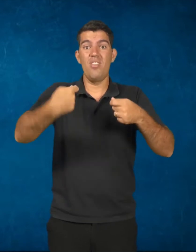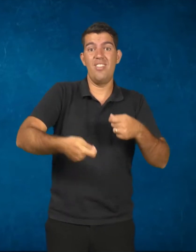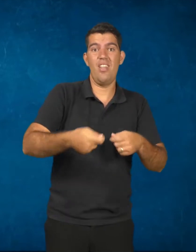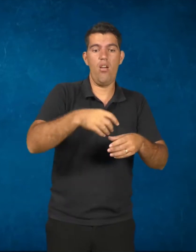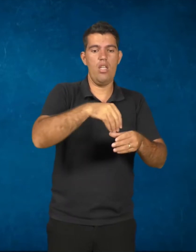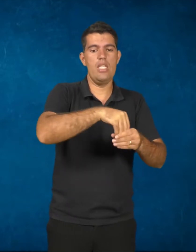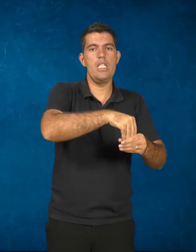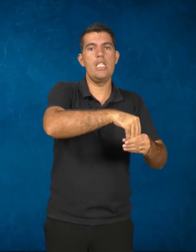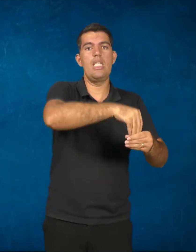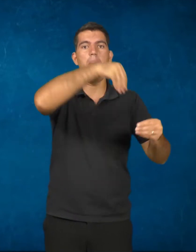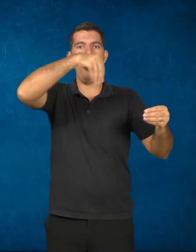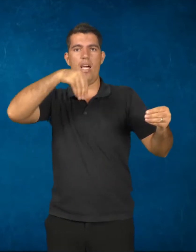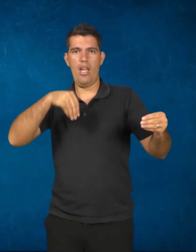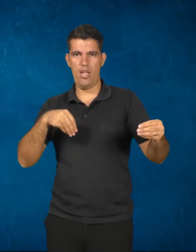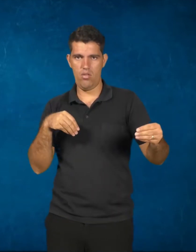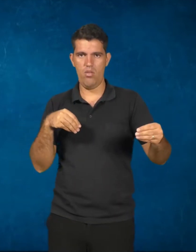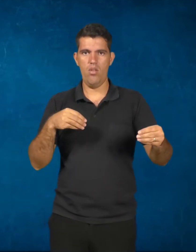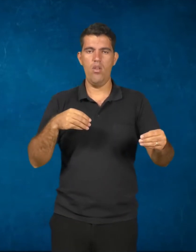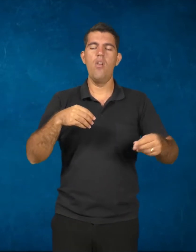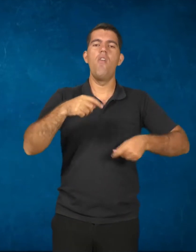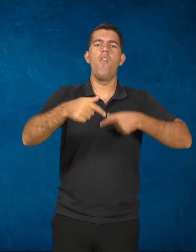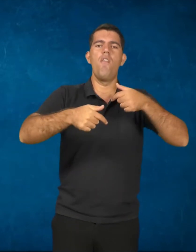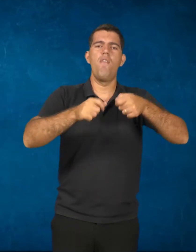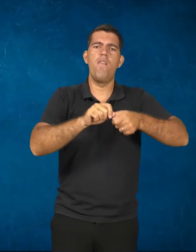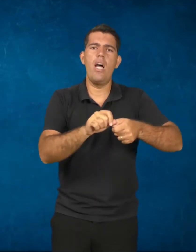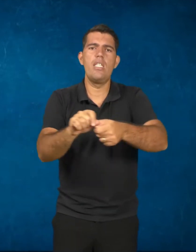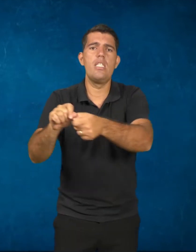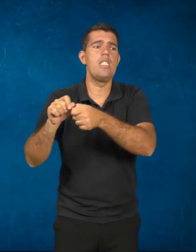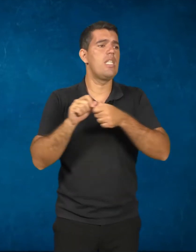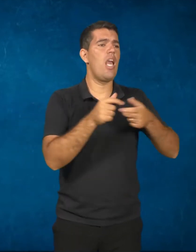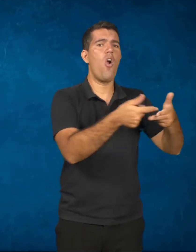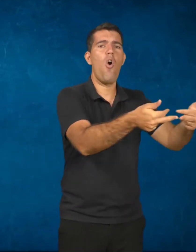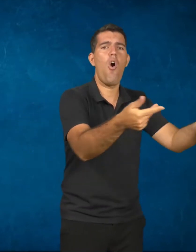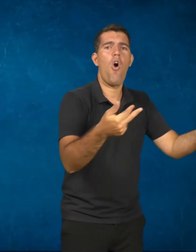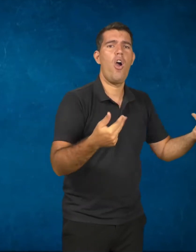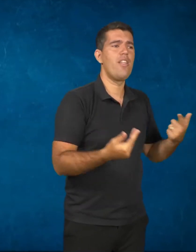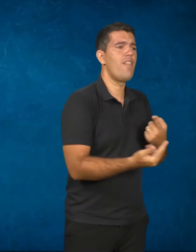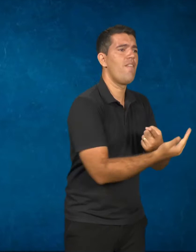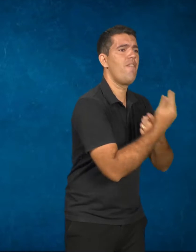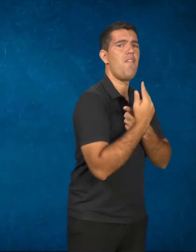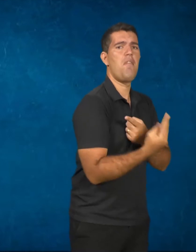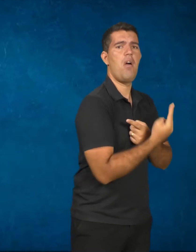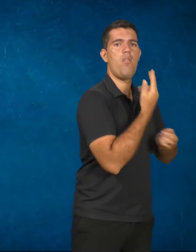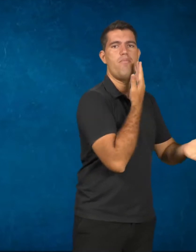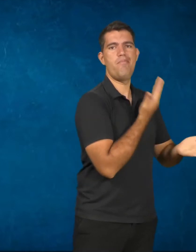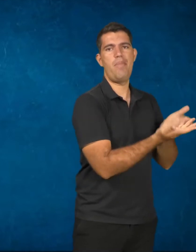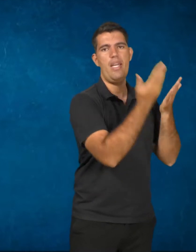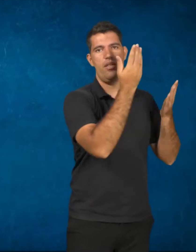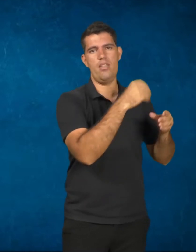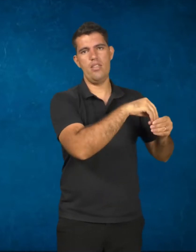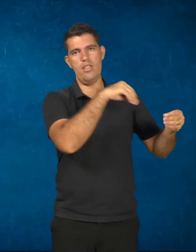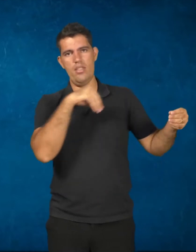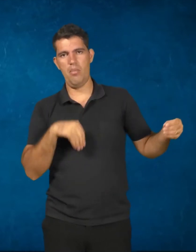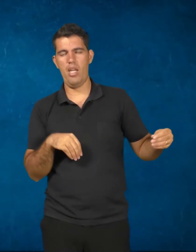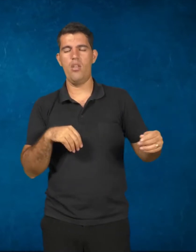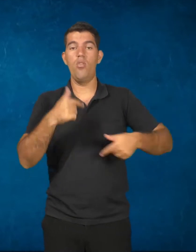Separado do seu próprio fazer e da riqueza gerada pelo seu trabalho. O trabalhador da fábrica,